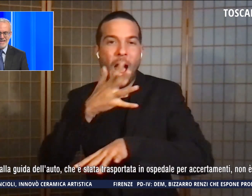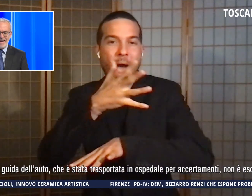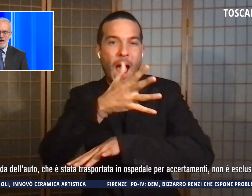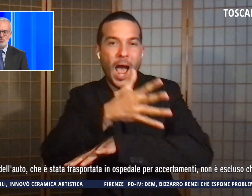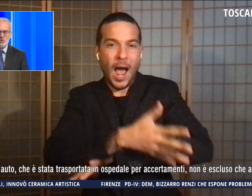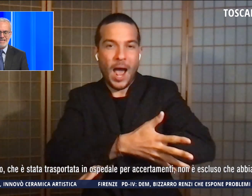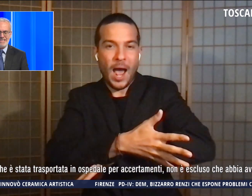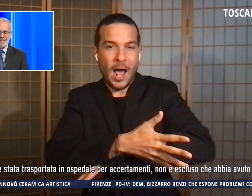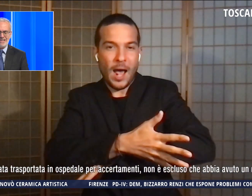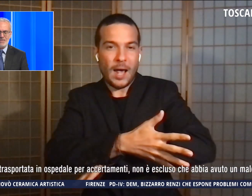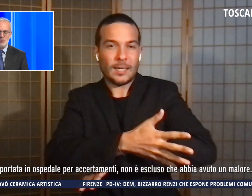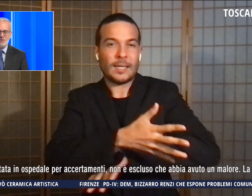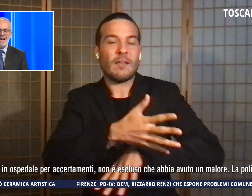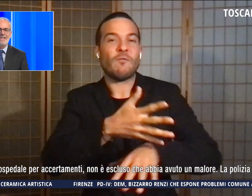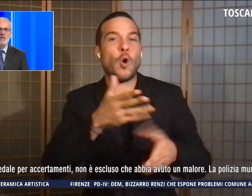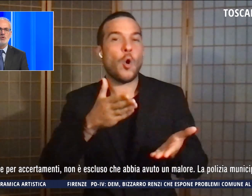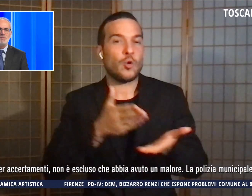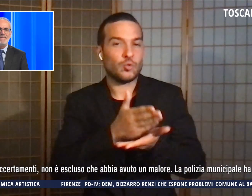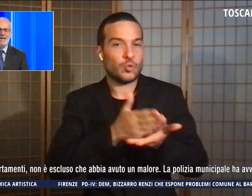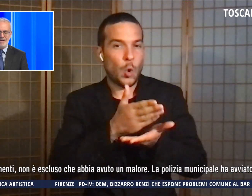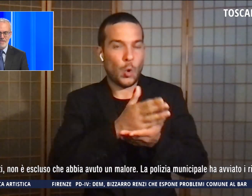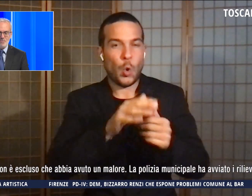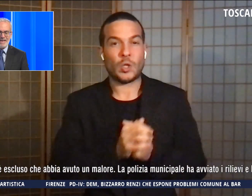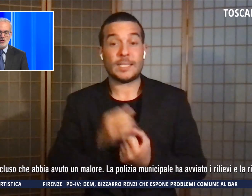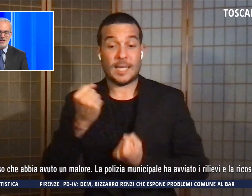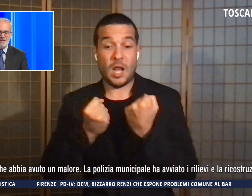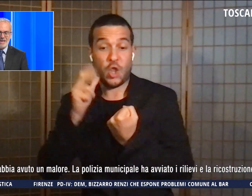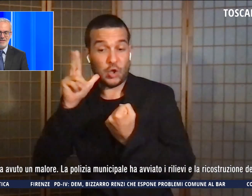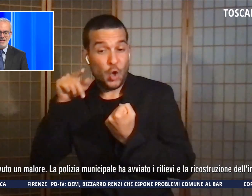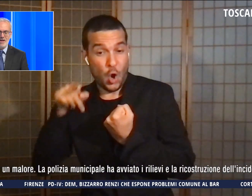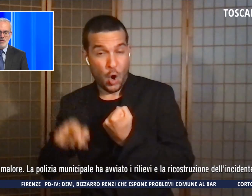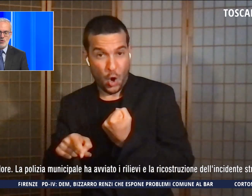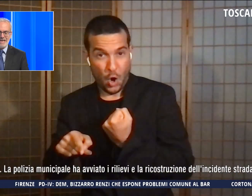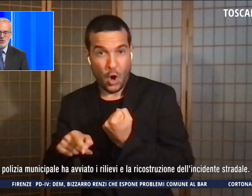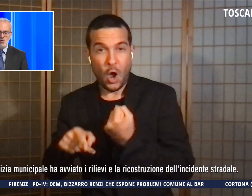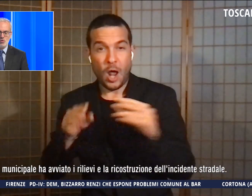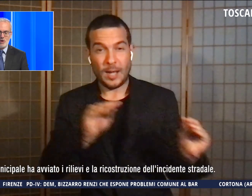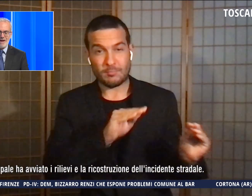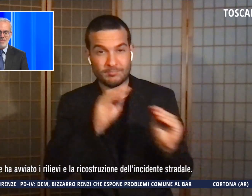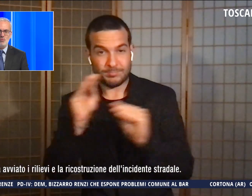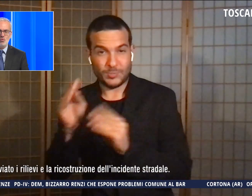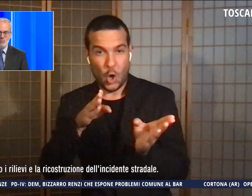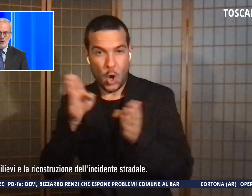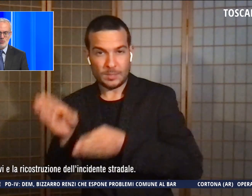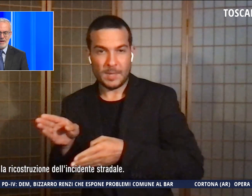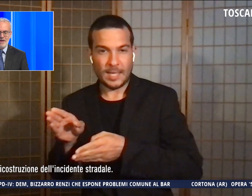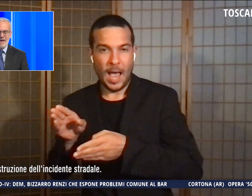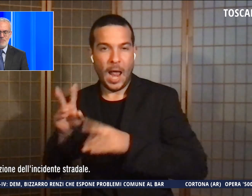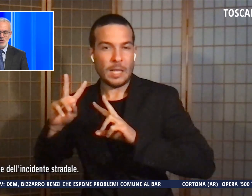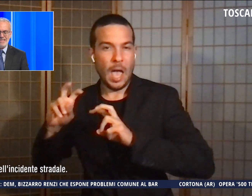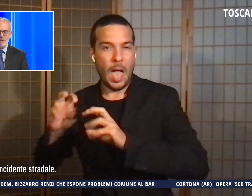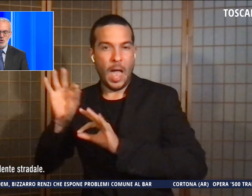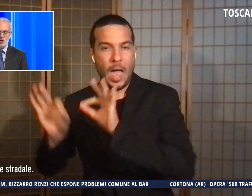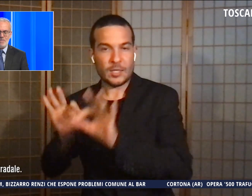alla guida dell'auto che è stata trasportata in ospedale per accertamenti. Non è escluso che abbia avuto un malore.